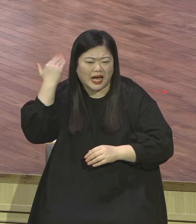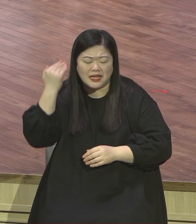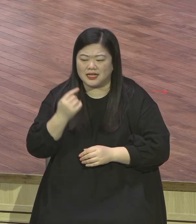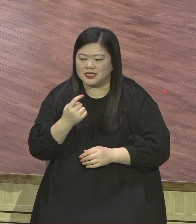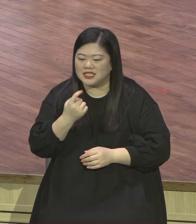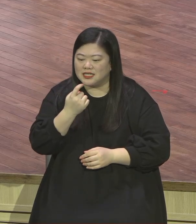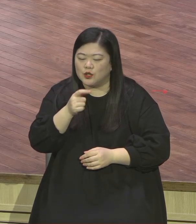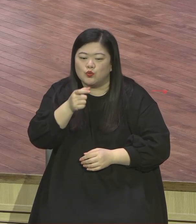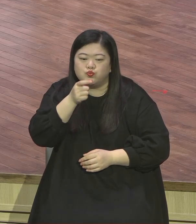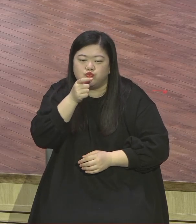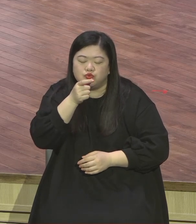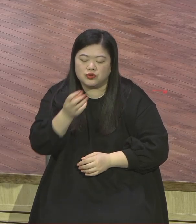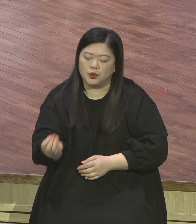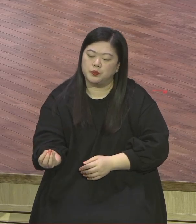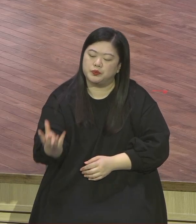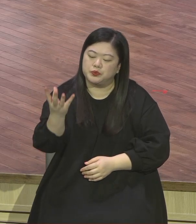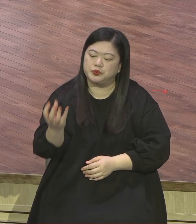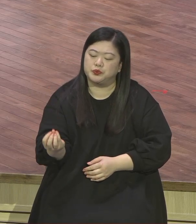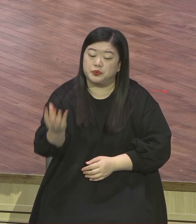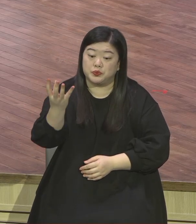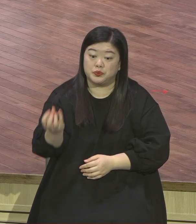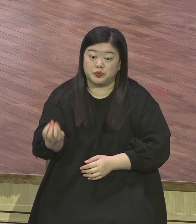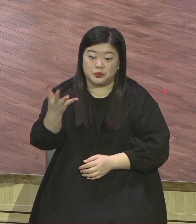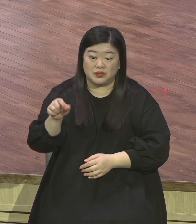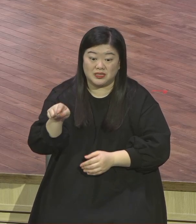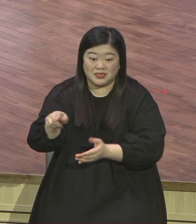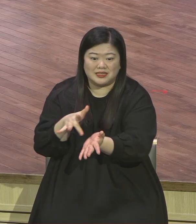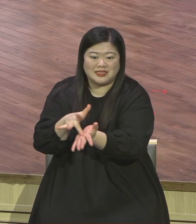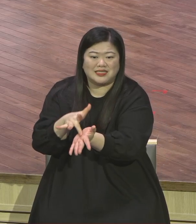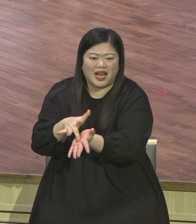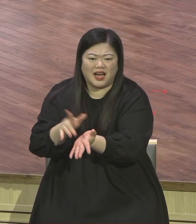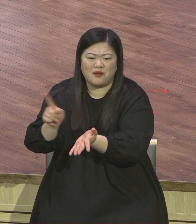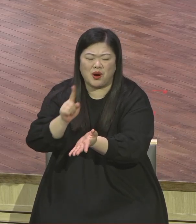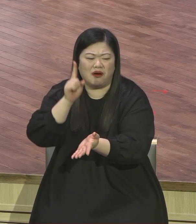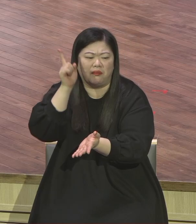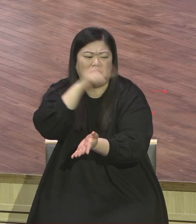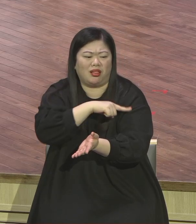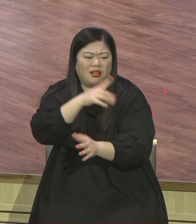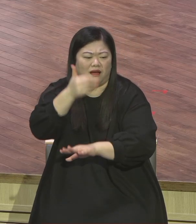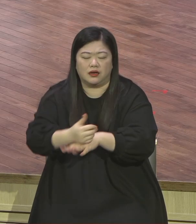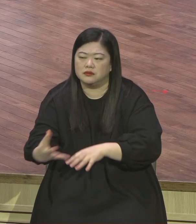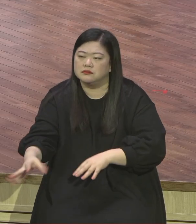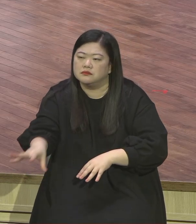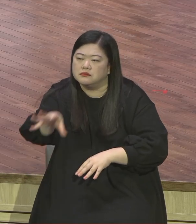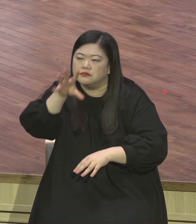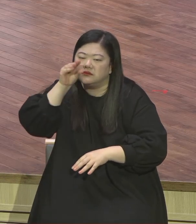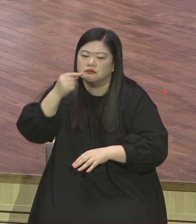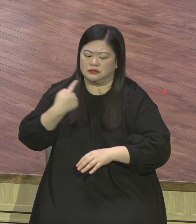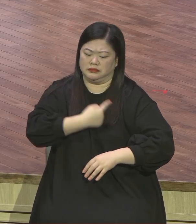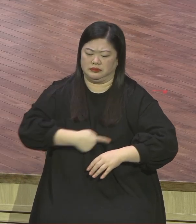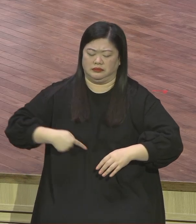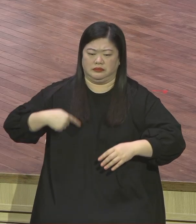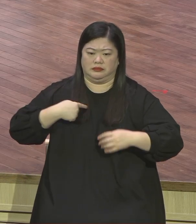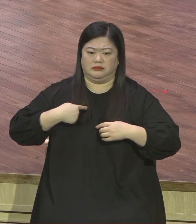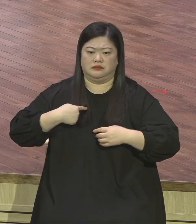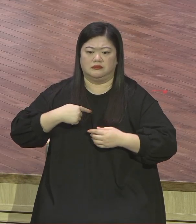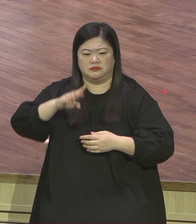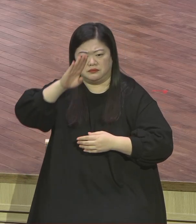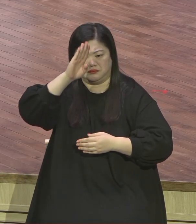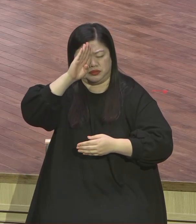서울지방법원이 인체해로운 화학물질을 사용해서 가습기